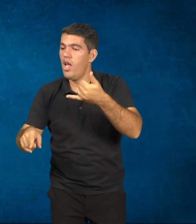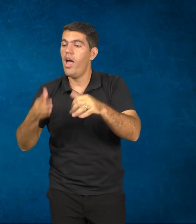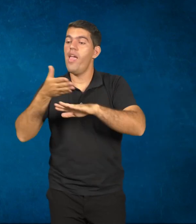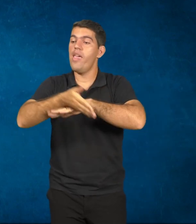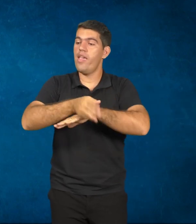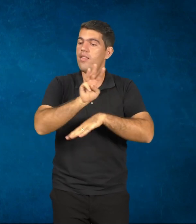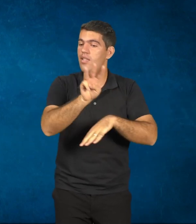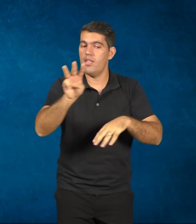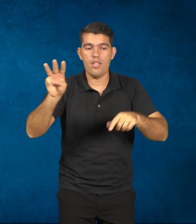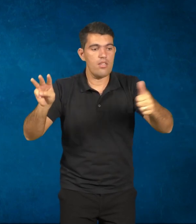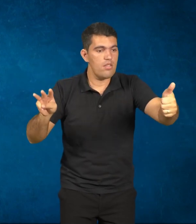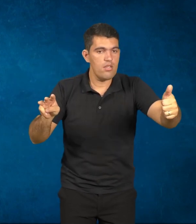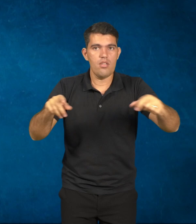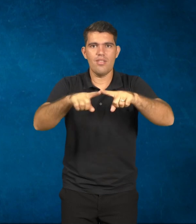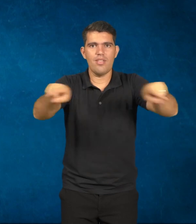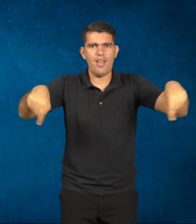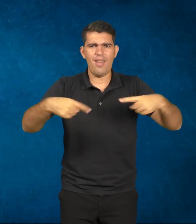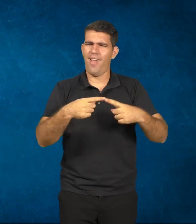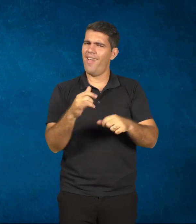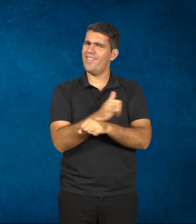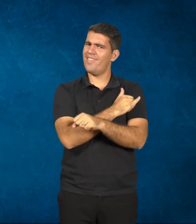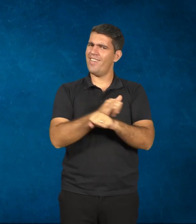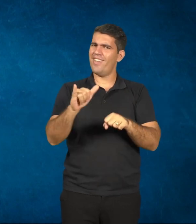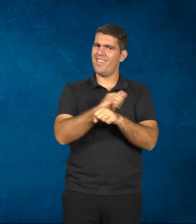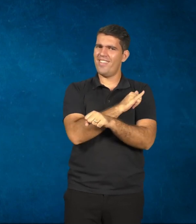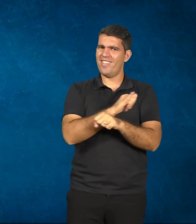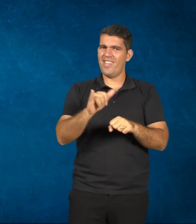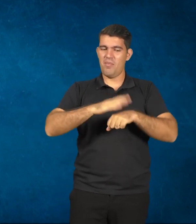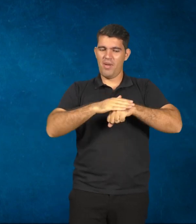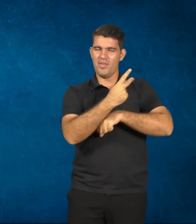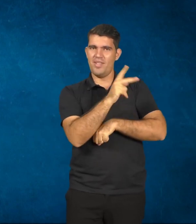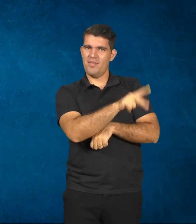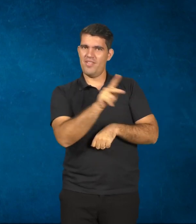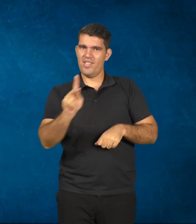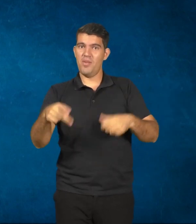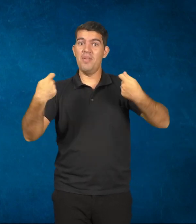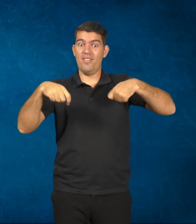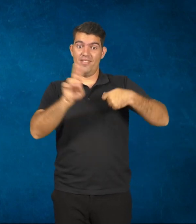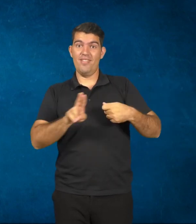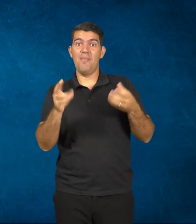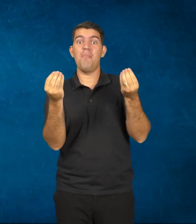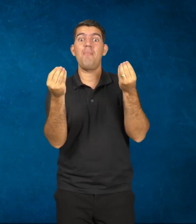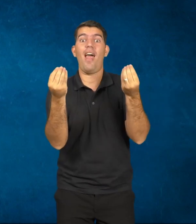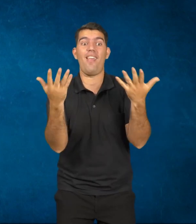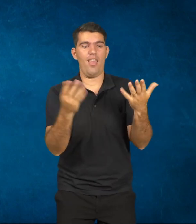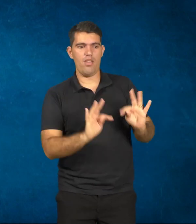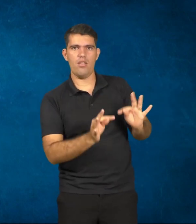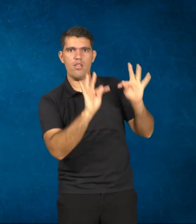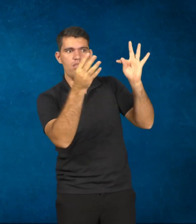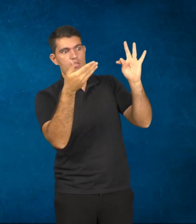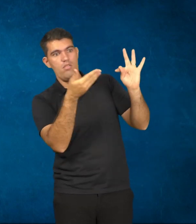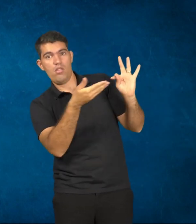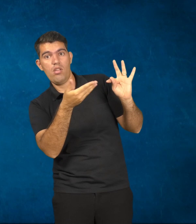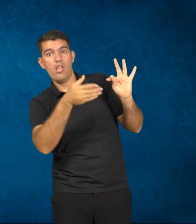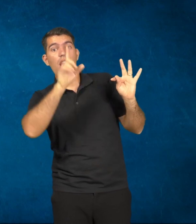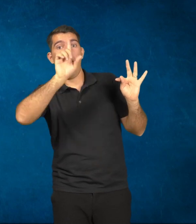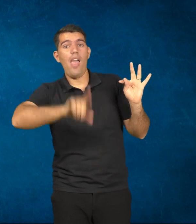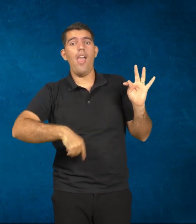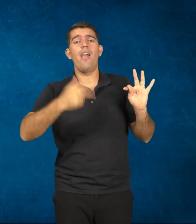site. Então, são estratégias que o professor tem que usar para fazer com que aquela tecnologia seja natural